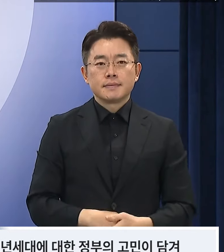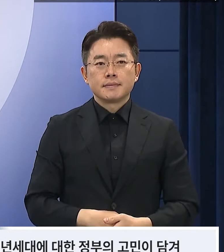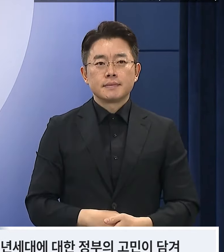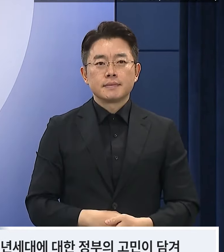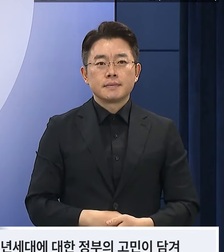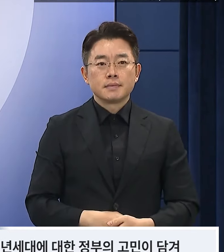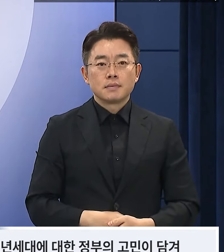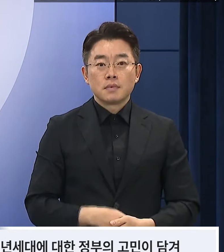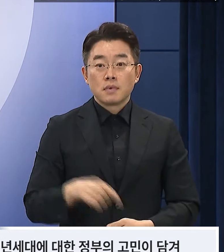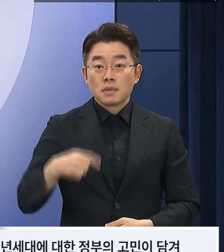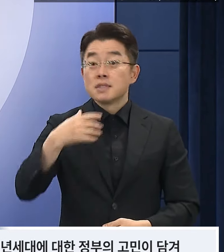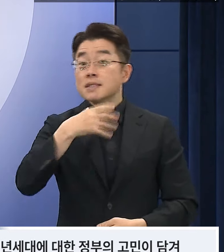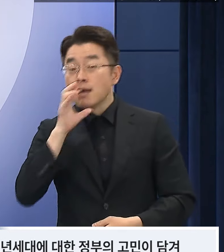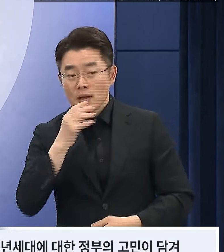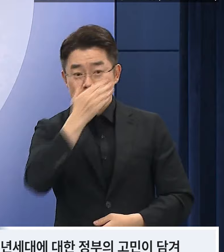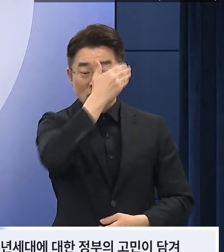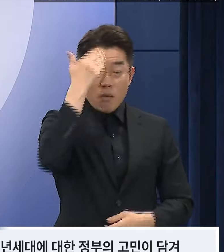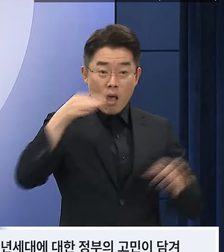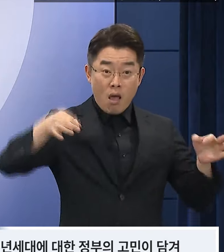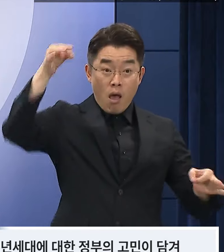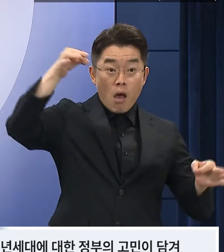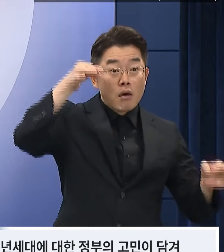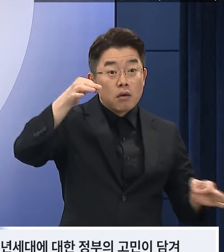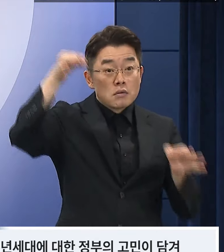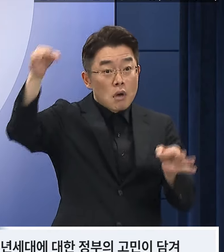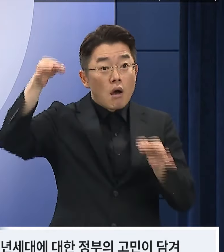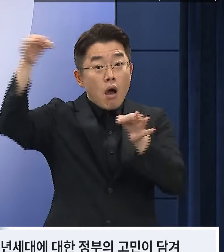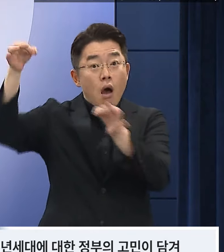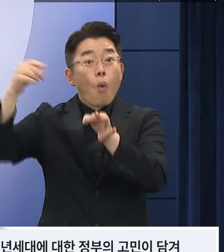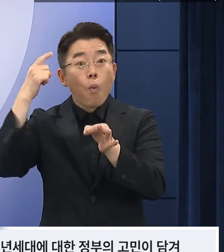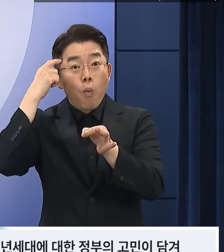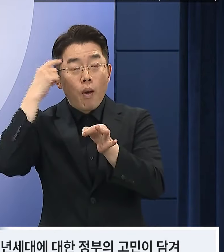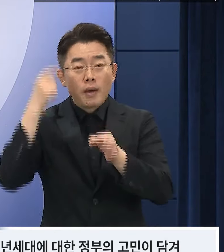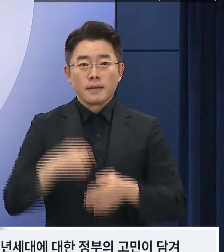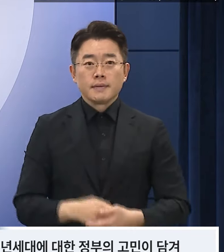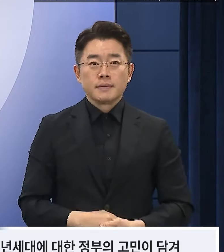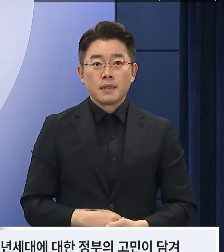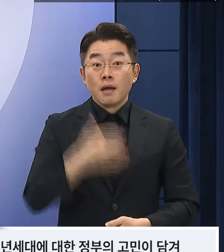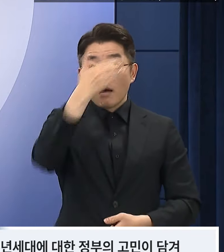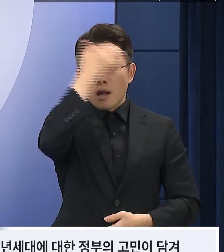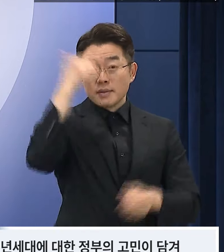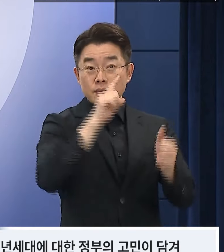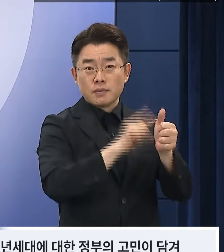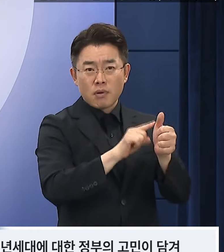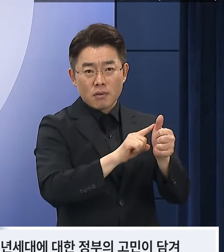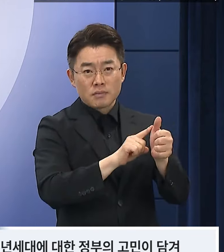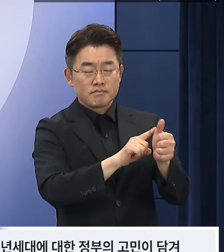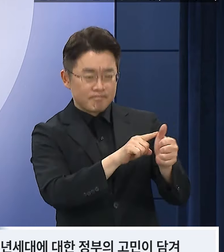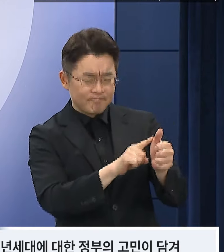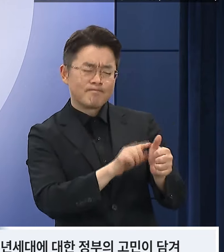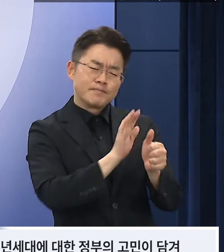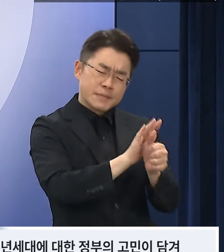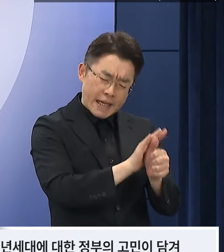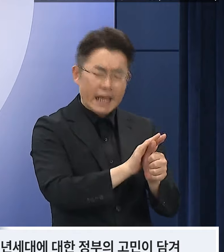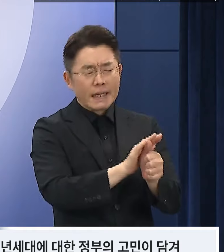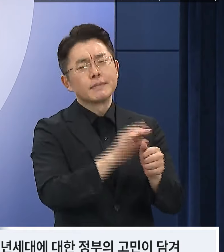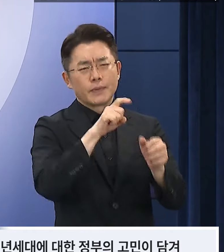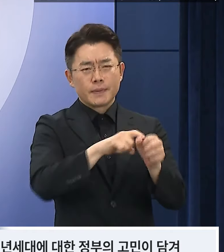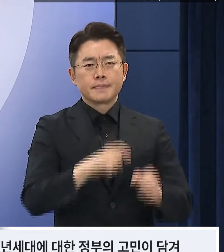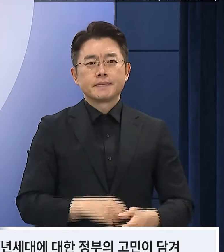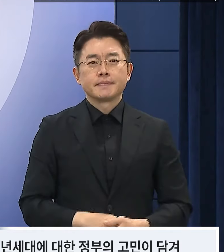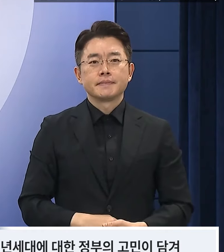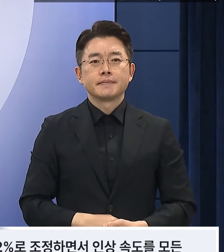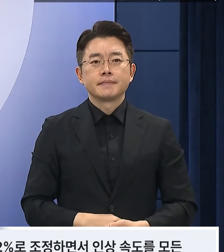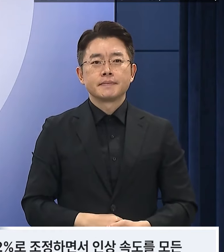세대간 보험료율 인상속도에 차이를 두는 것은 청년세대에 대한 정부의 고민이 담겨 있습니다.